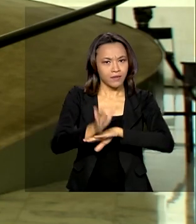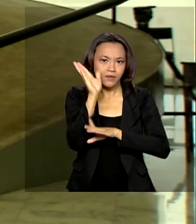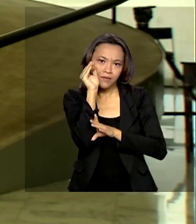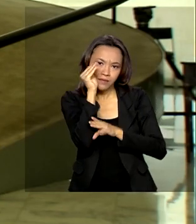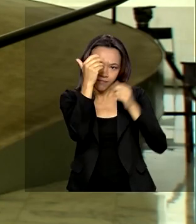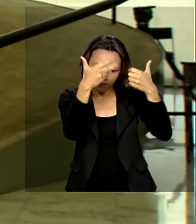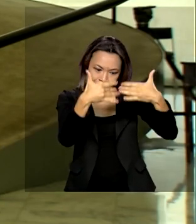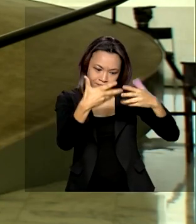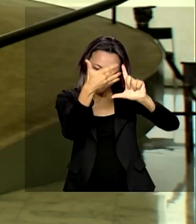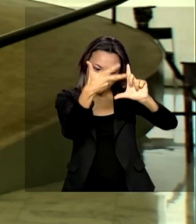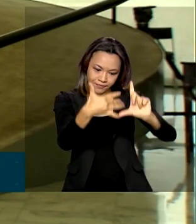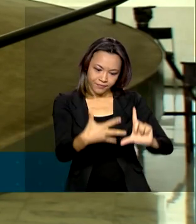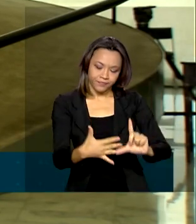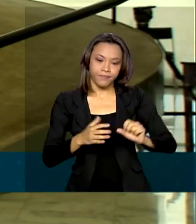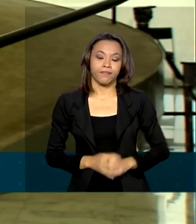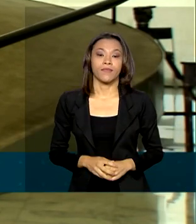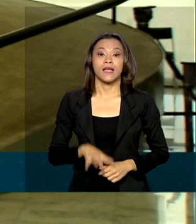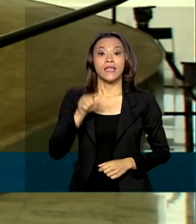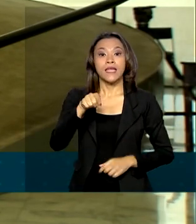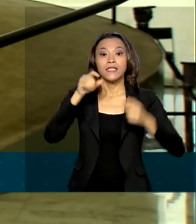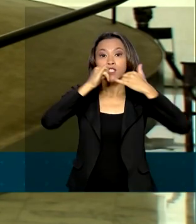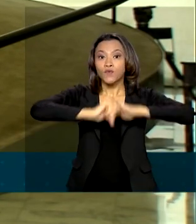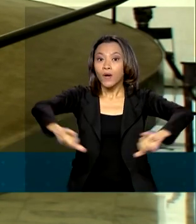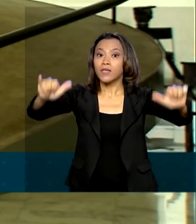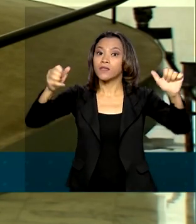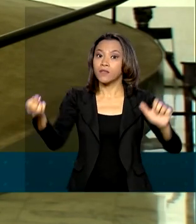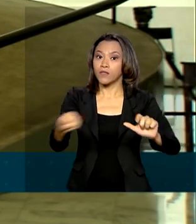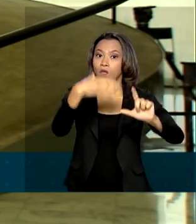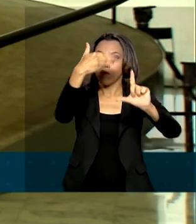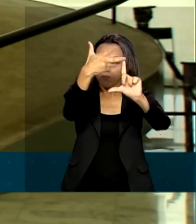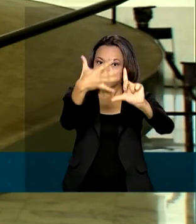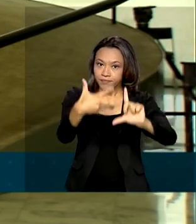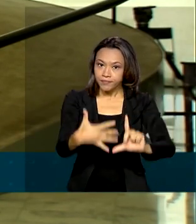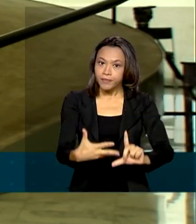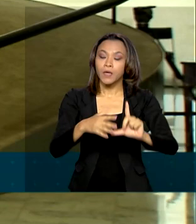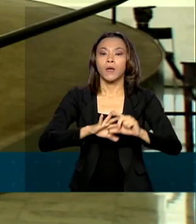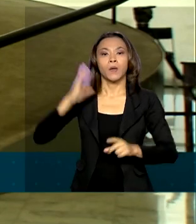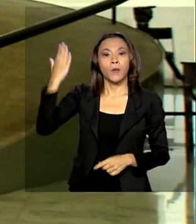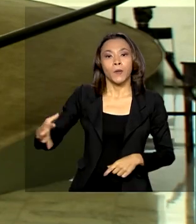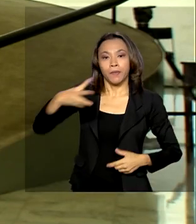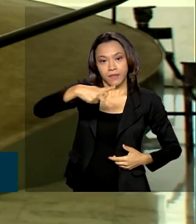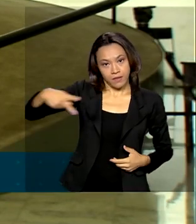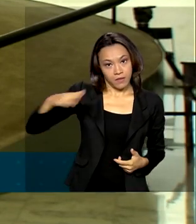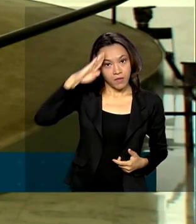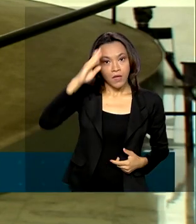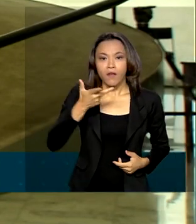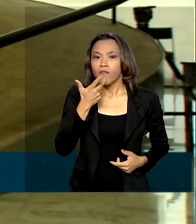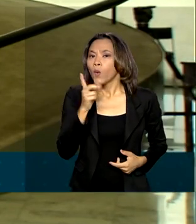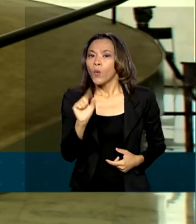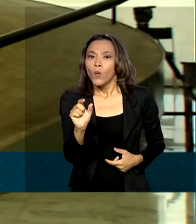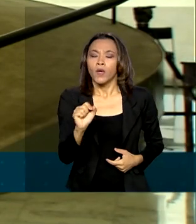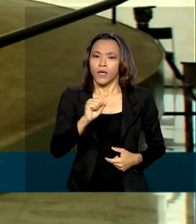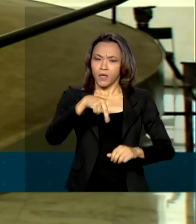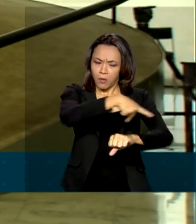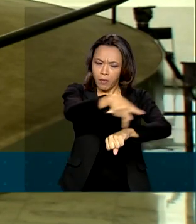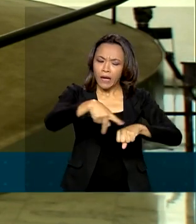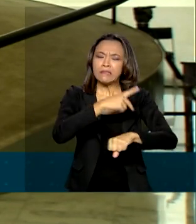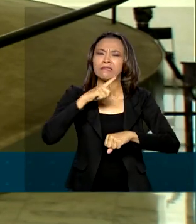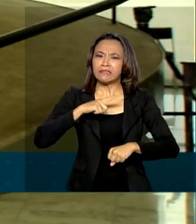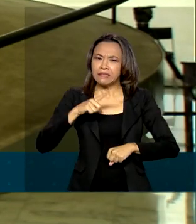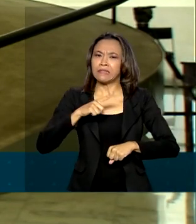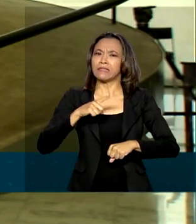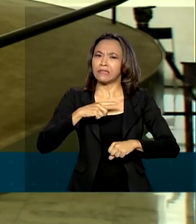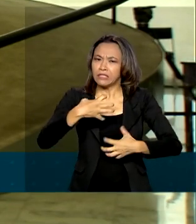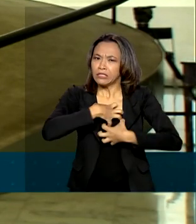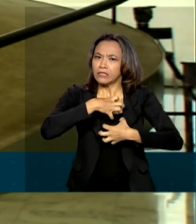lançamento da plataforma Participa Mais Brasil, o presidente Jair Bolsonaro afirmou que o país ainda vive os impactos econômicos da